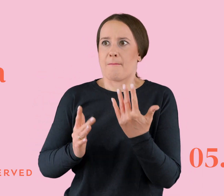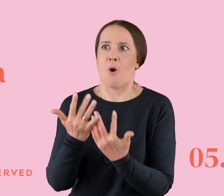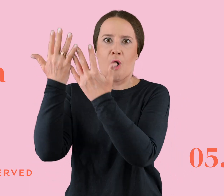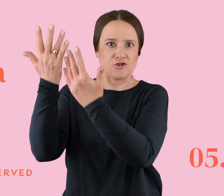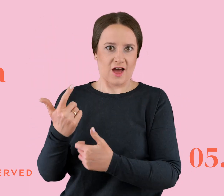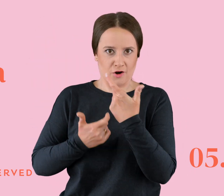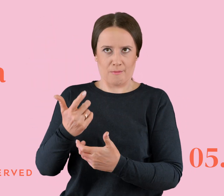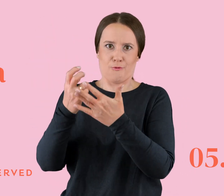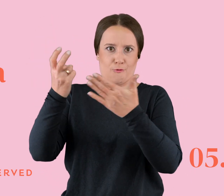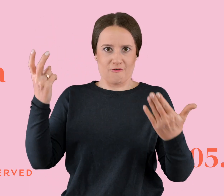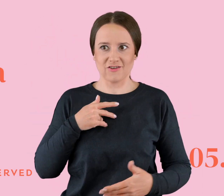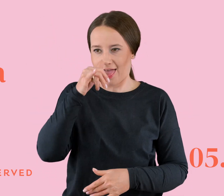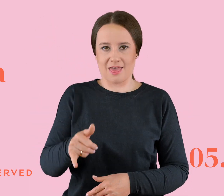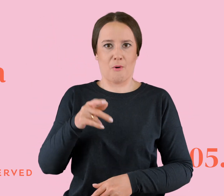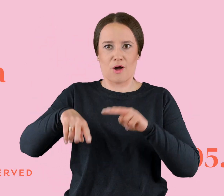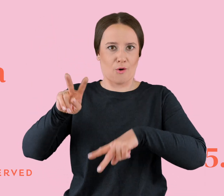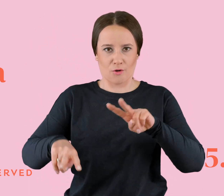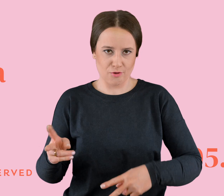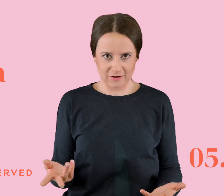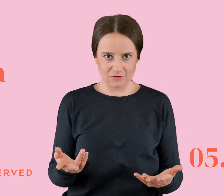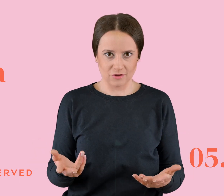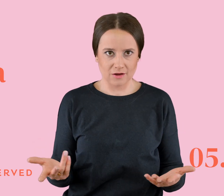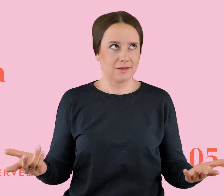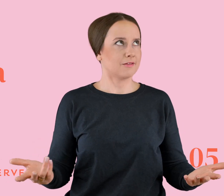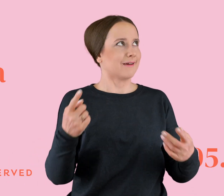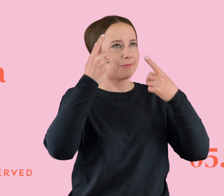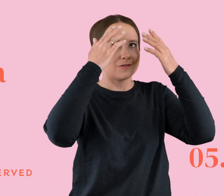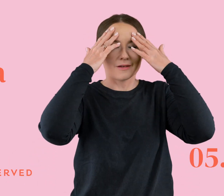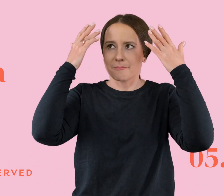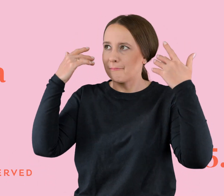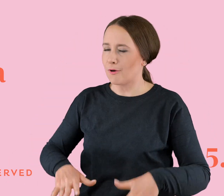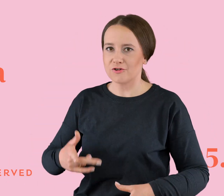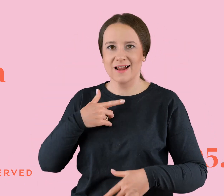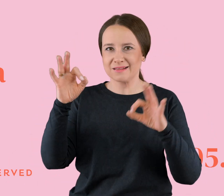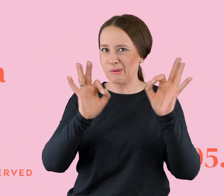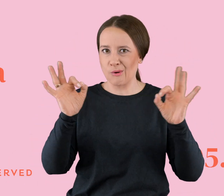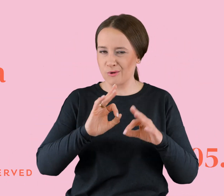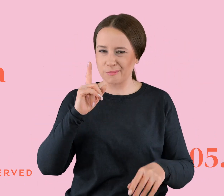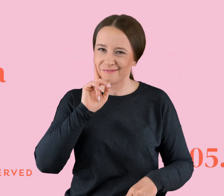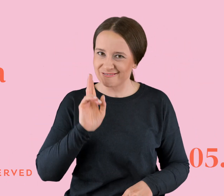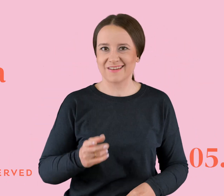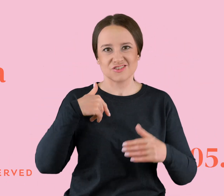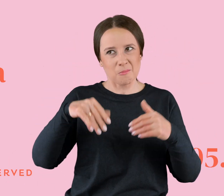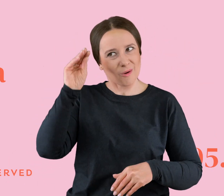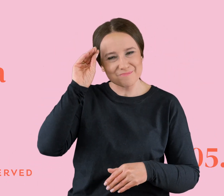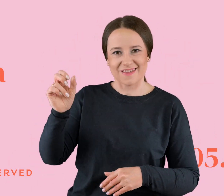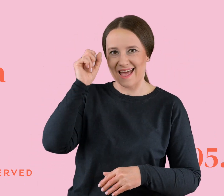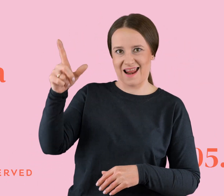pichcenia. No i jakaś imba się w ogóle z tego zrobiła ogromna. No i myślę sobie, kurwa, ale ze mnie Franza. Mogłam faktycznie go rano obudzić, no i go tam zabrać. Że co